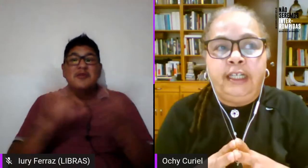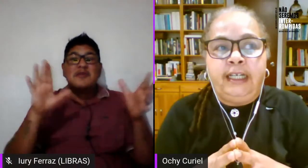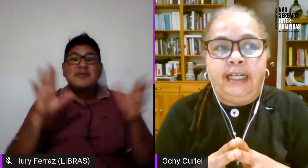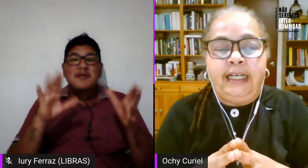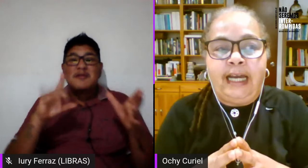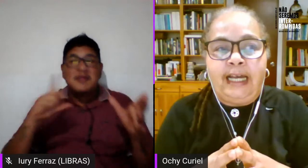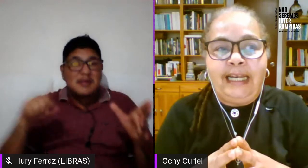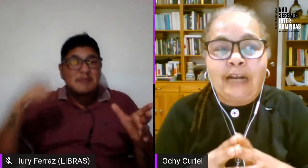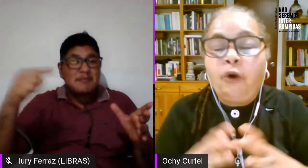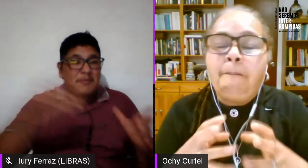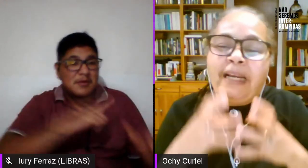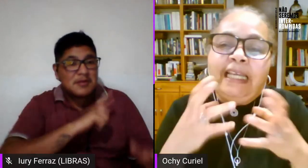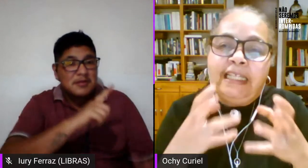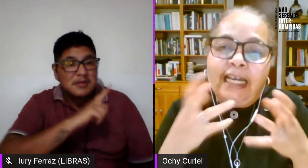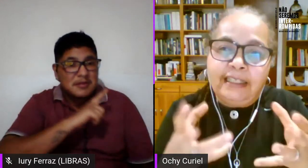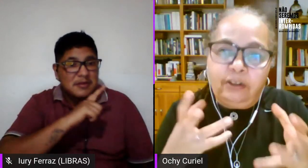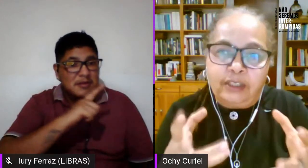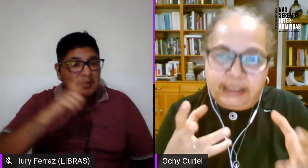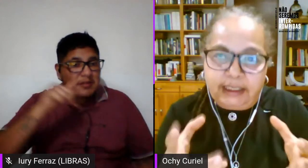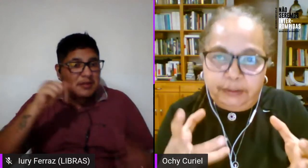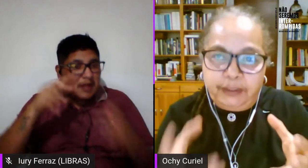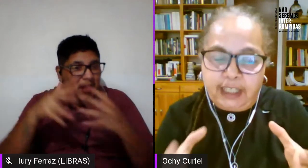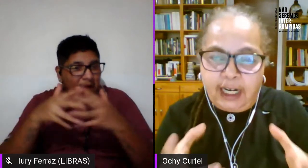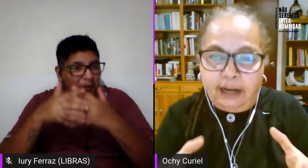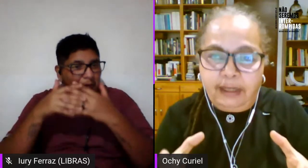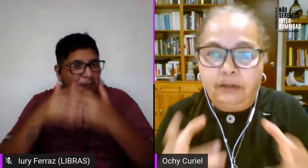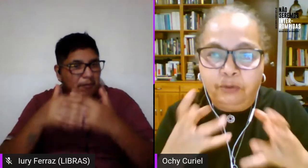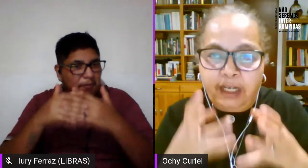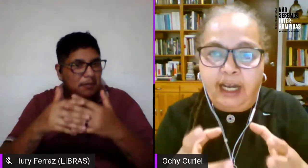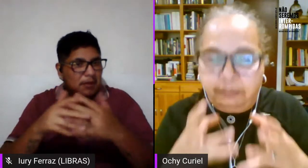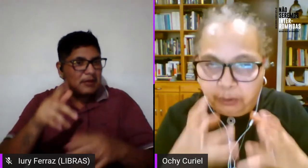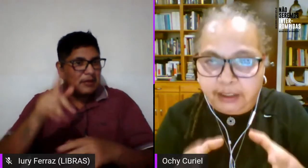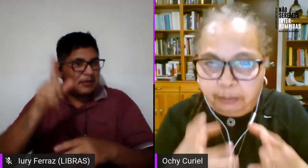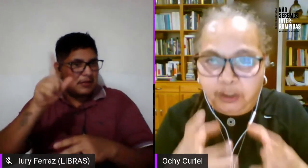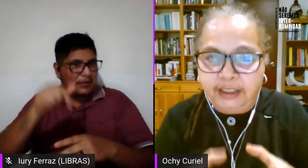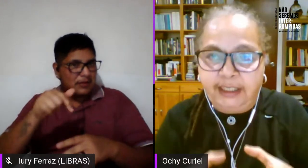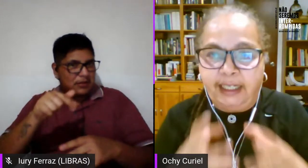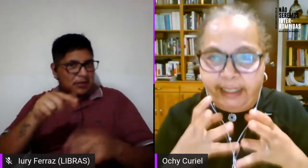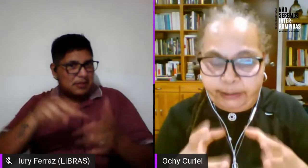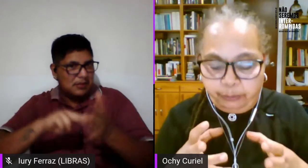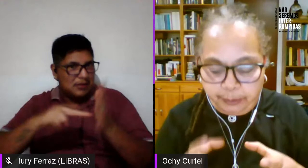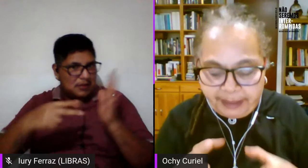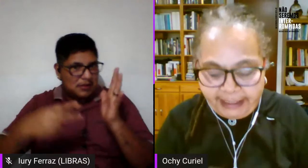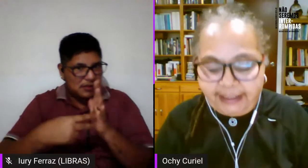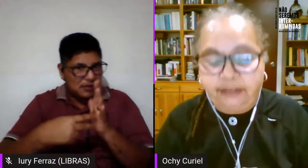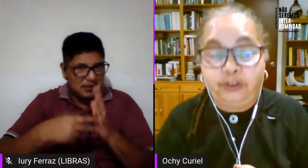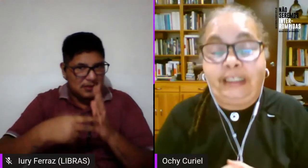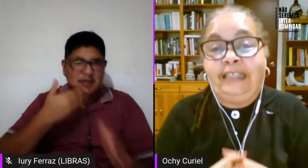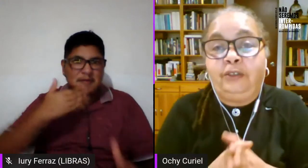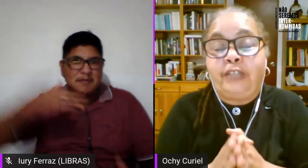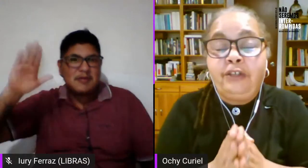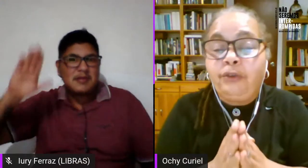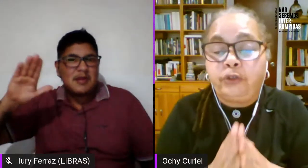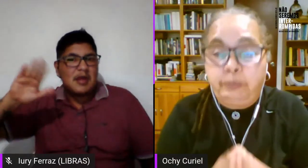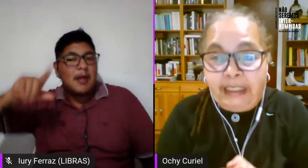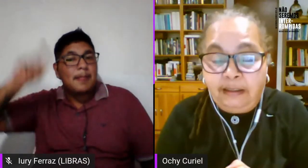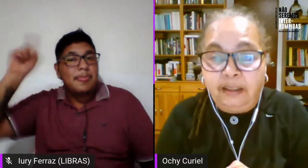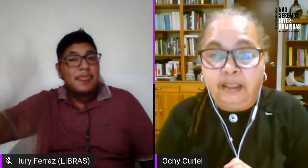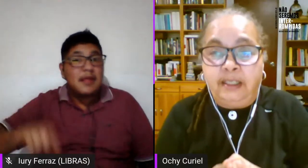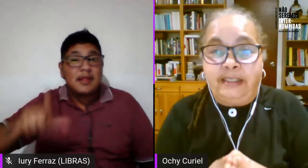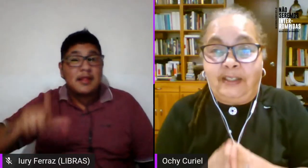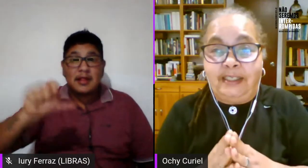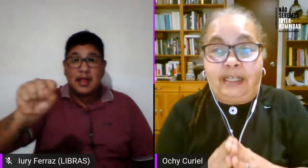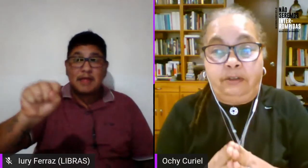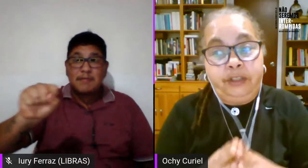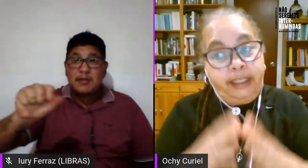la la complejidad de lo que significaba una apuesta política lesbofeminista entonces en los años 2000